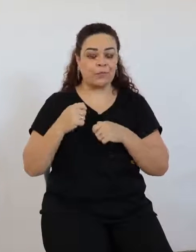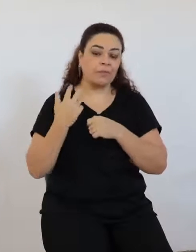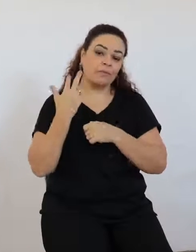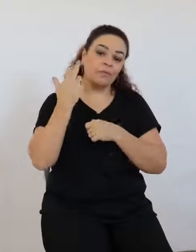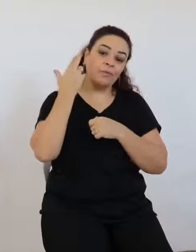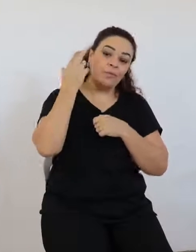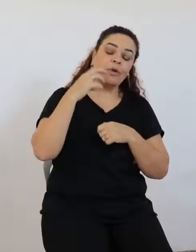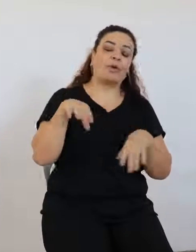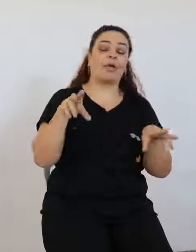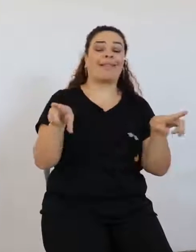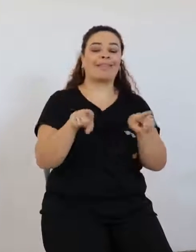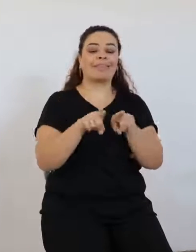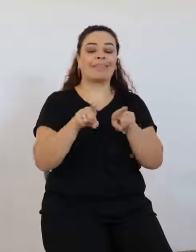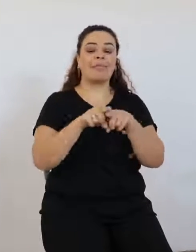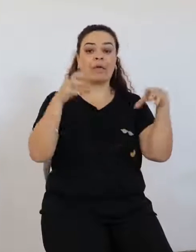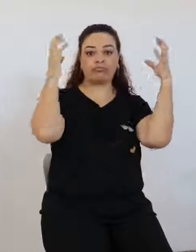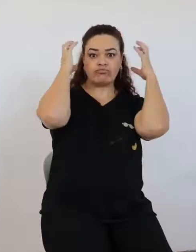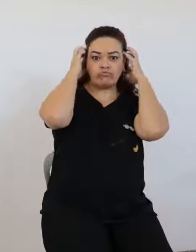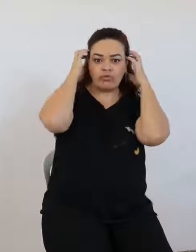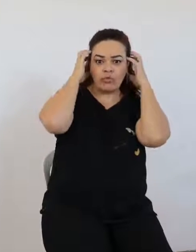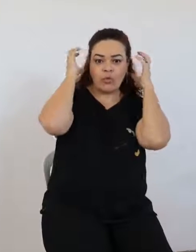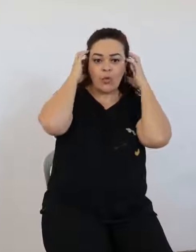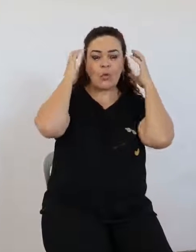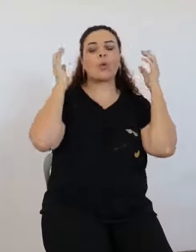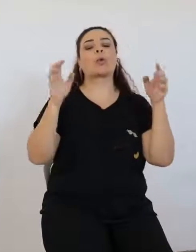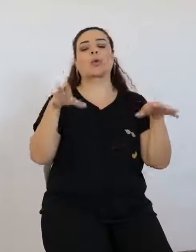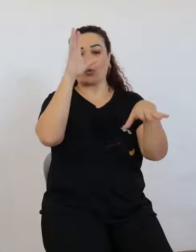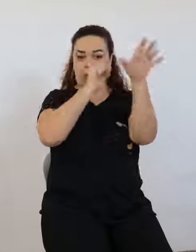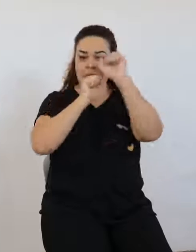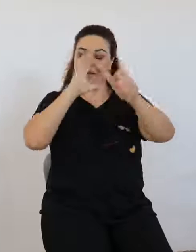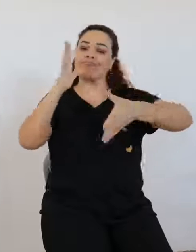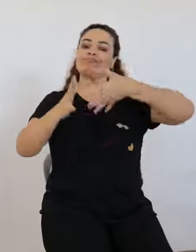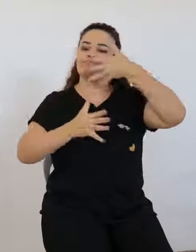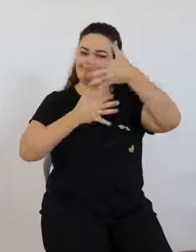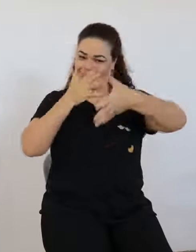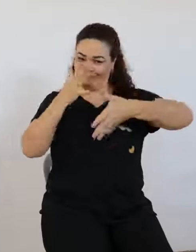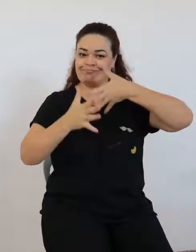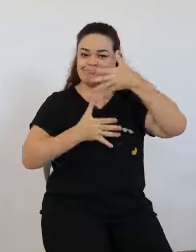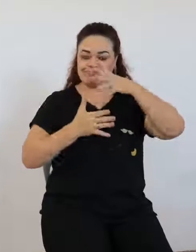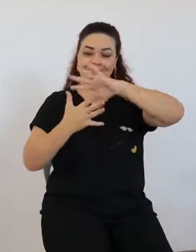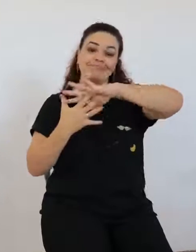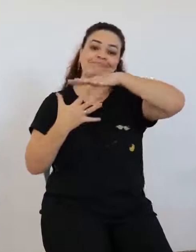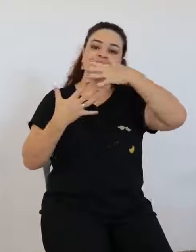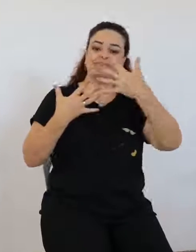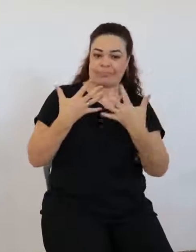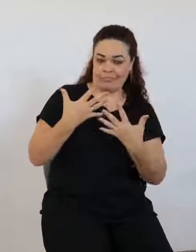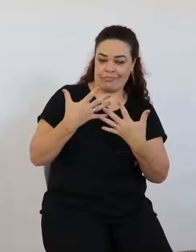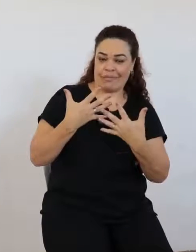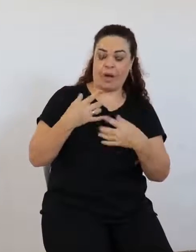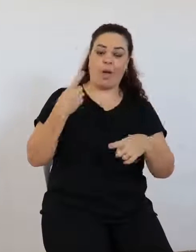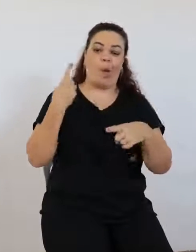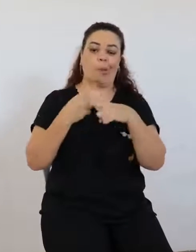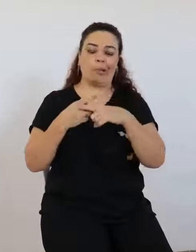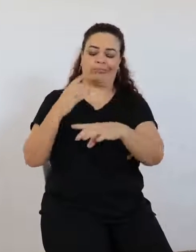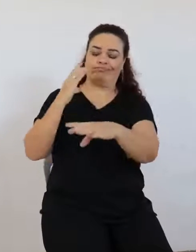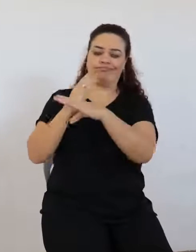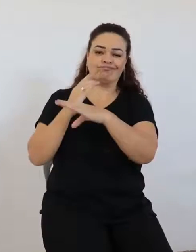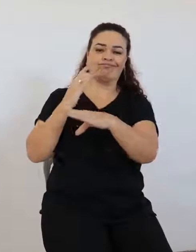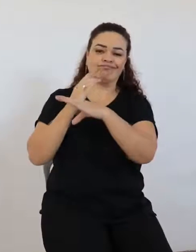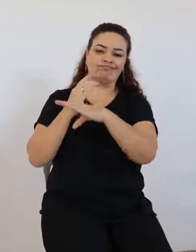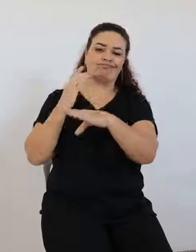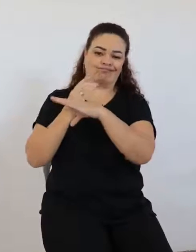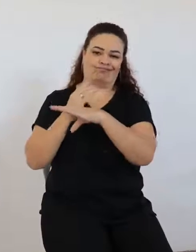aprender a língua brasileira de sinais. A Libras, ela tem que ter uma forma de comunicação, a gente tem que